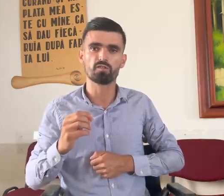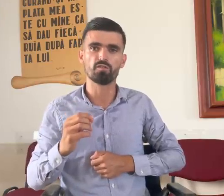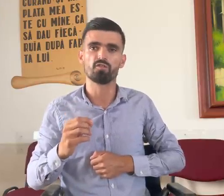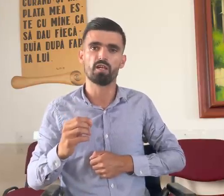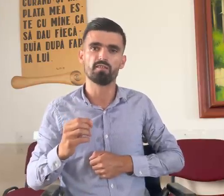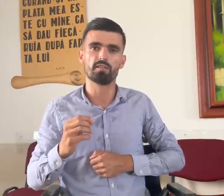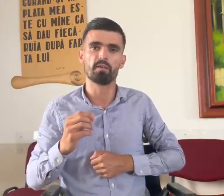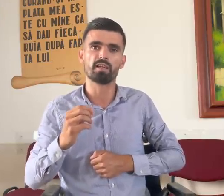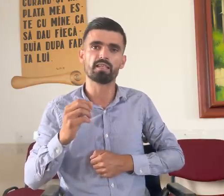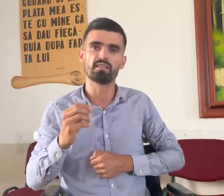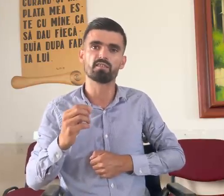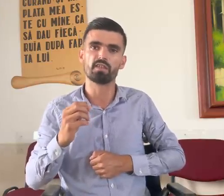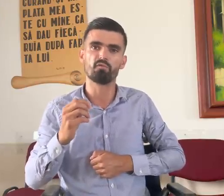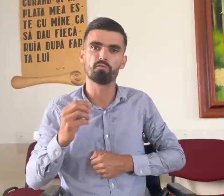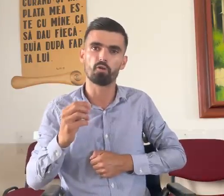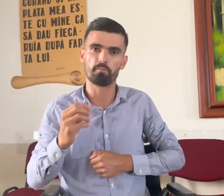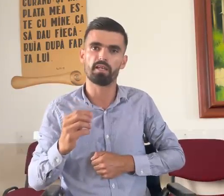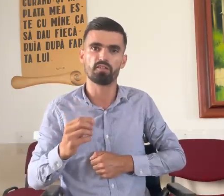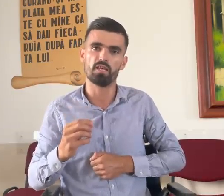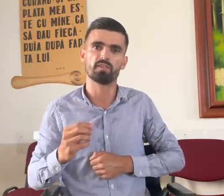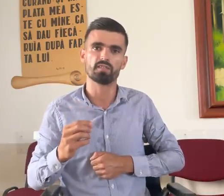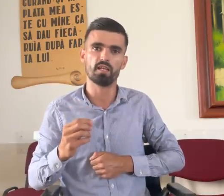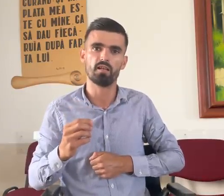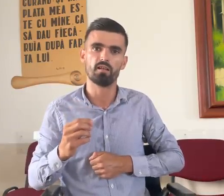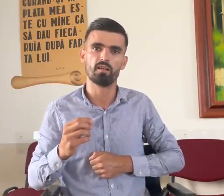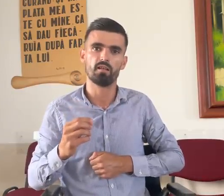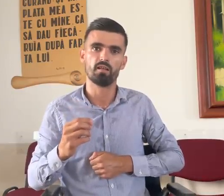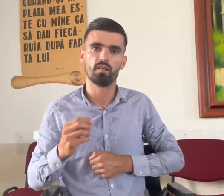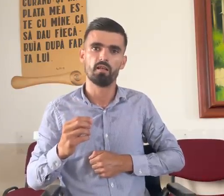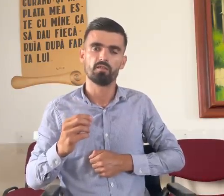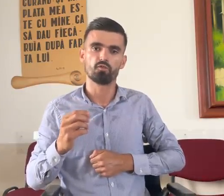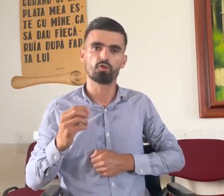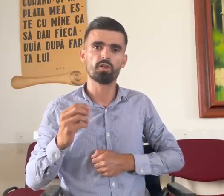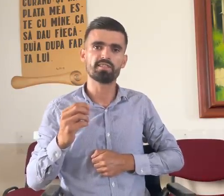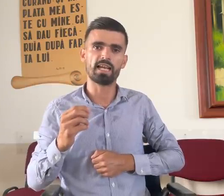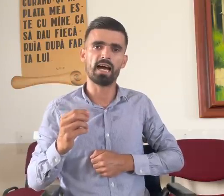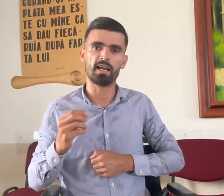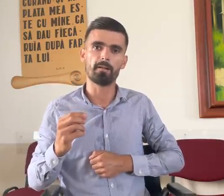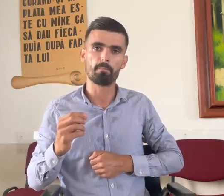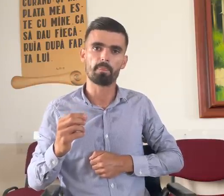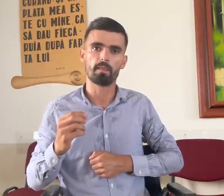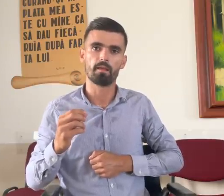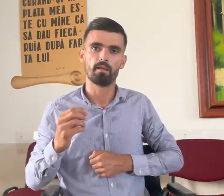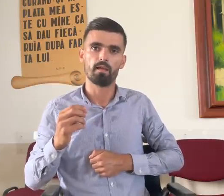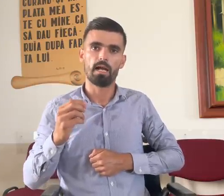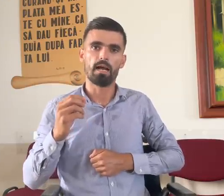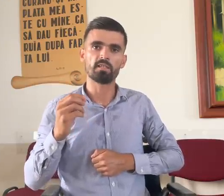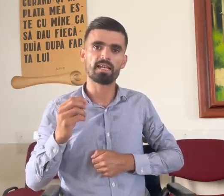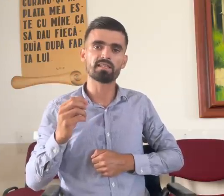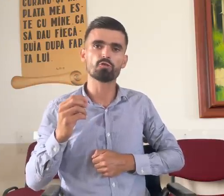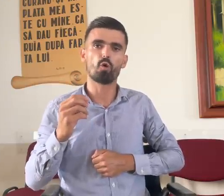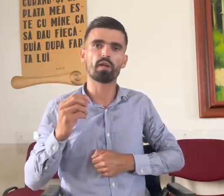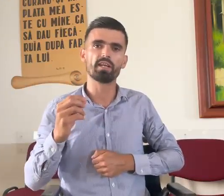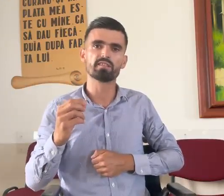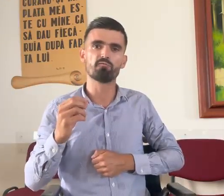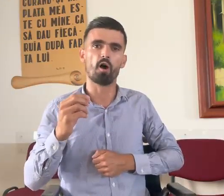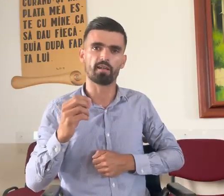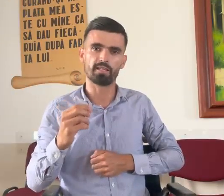sângea. Să mă iertați de vorbirea aceasta. Joi seara, am intrat într-o criză foarte